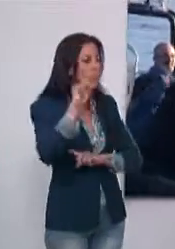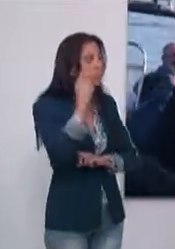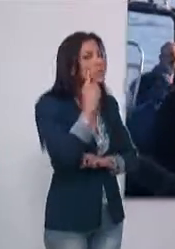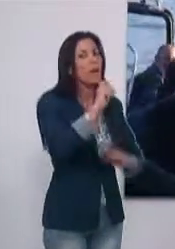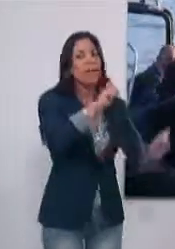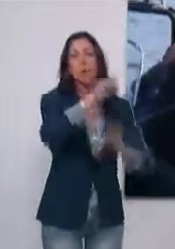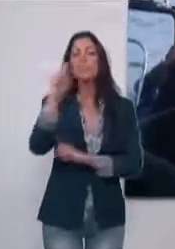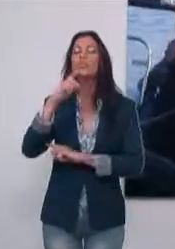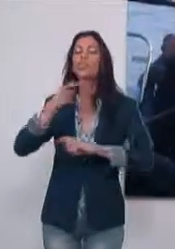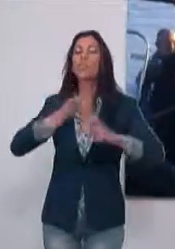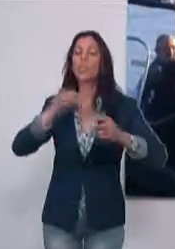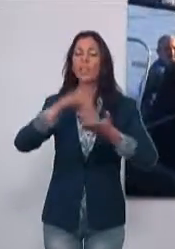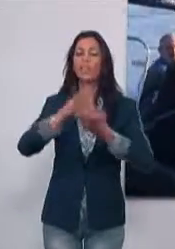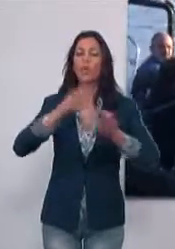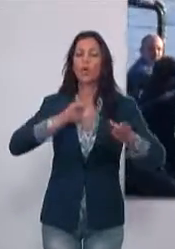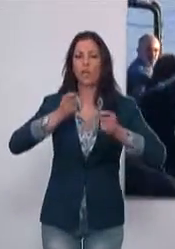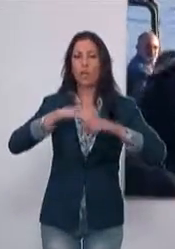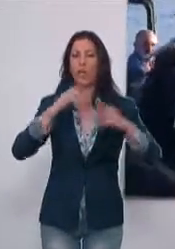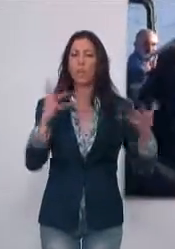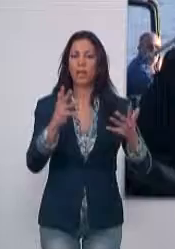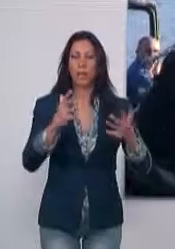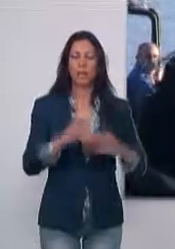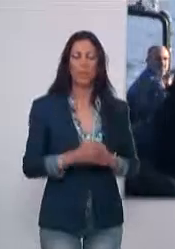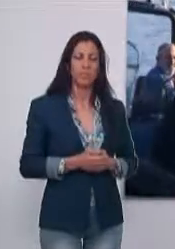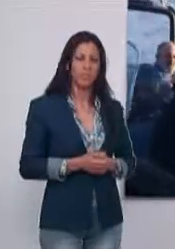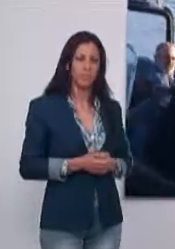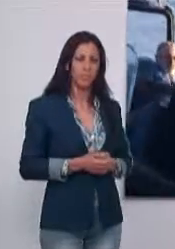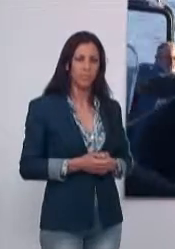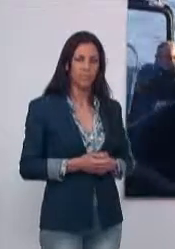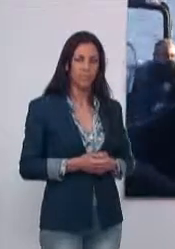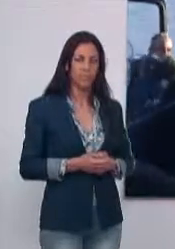y que dio aviso al Centro de Coordinación de Emergencias.